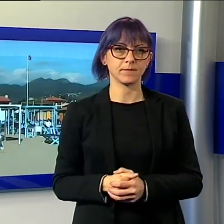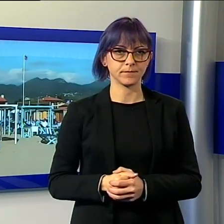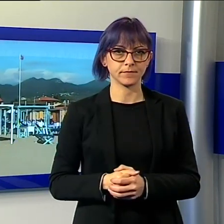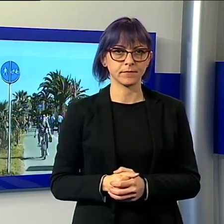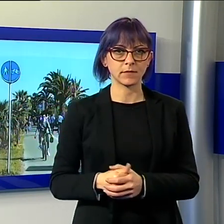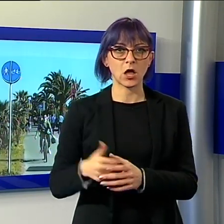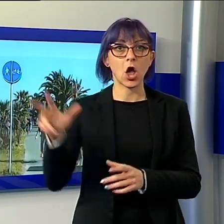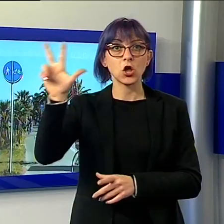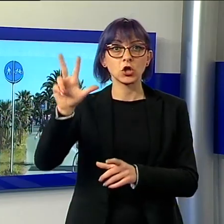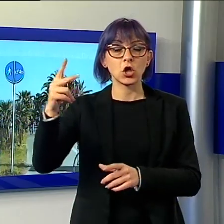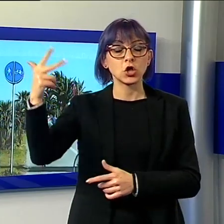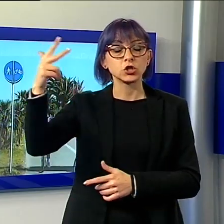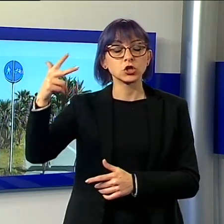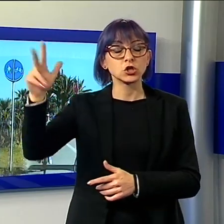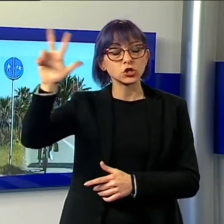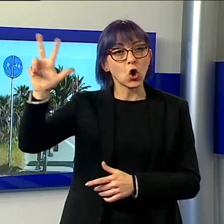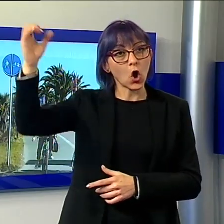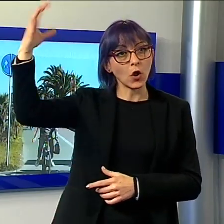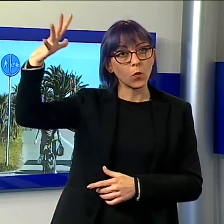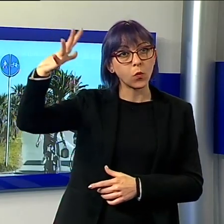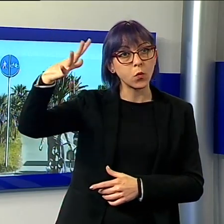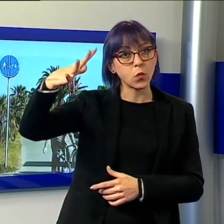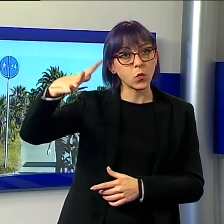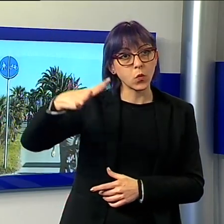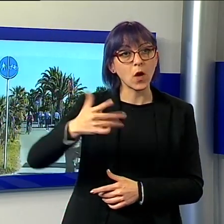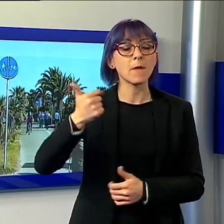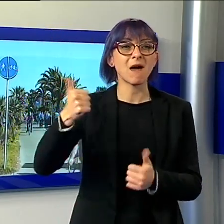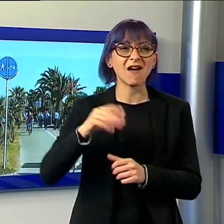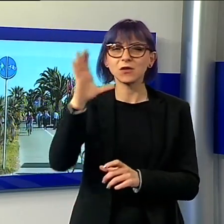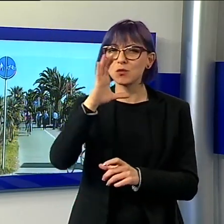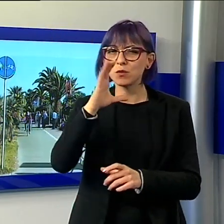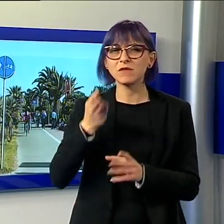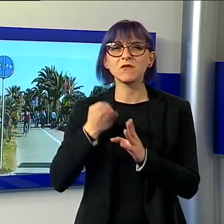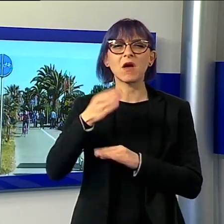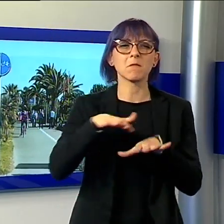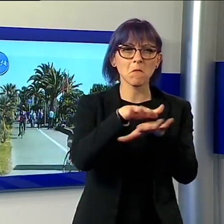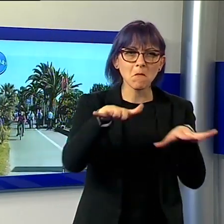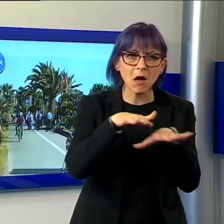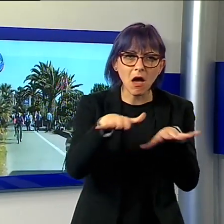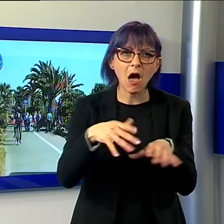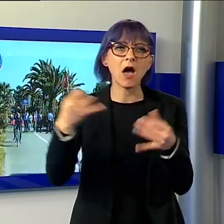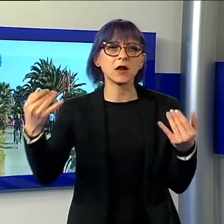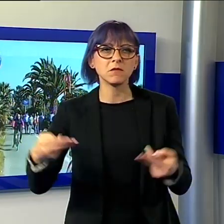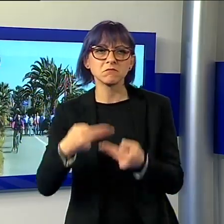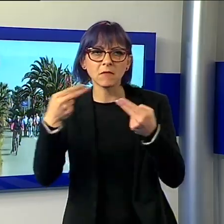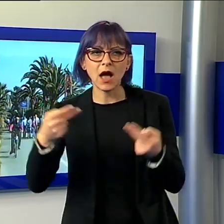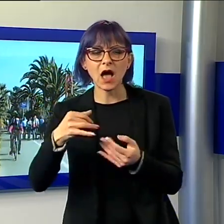turisti hanno scelto la Versilia per fare il primo bagno in mare, gustarsi un piatto di spaghetti con le arselle fresche e per fare shopping,